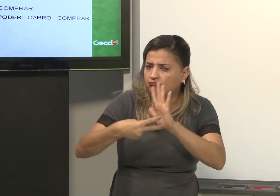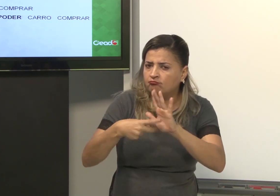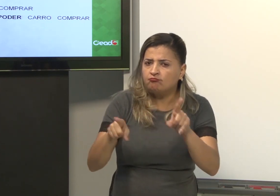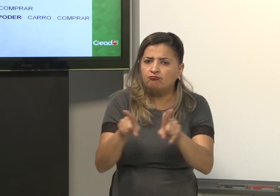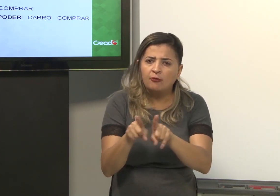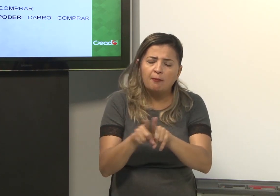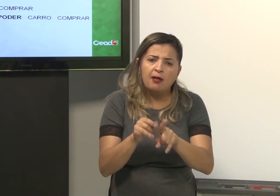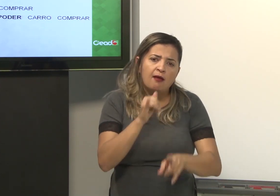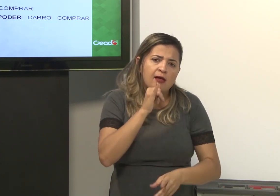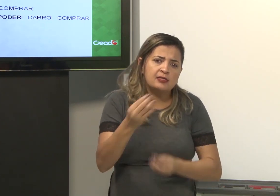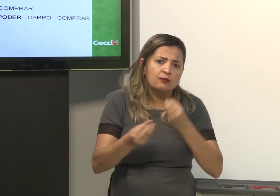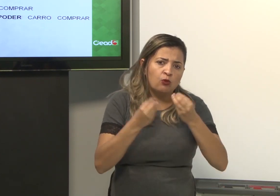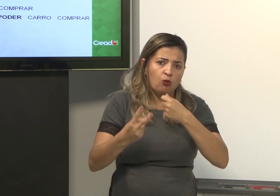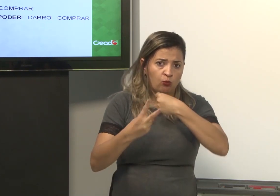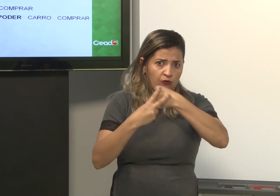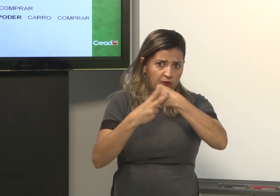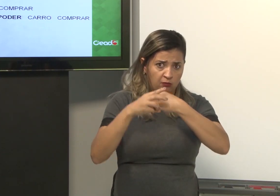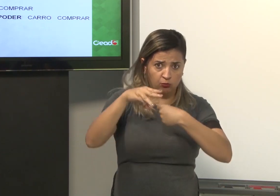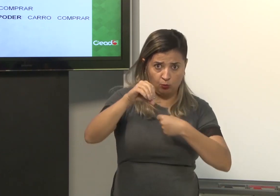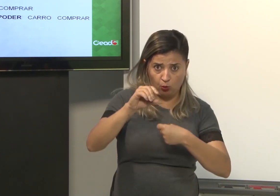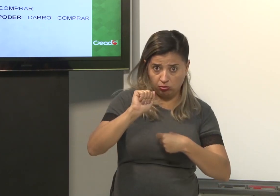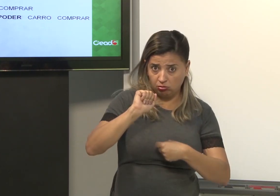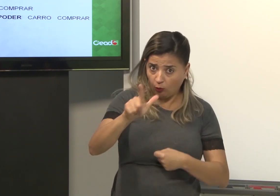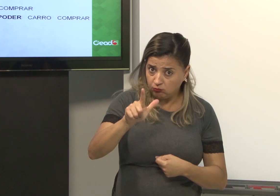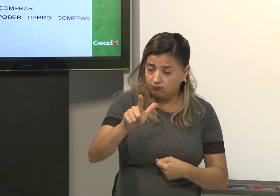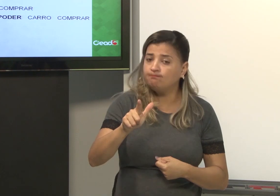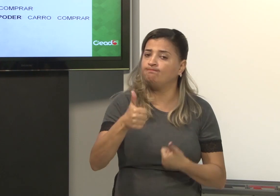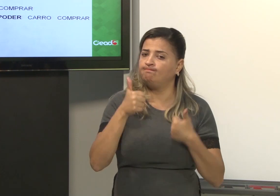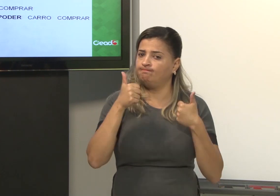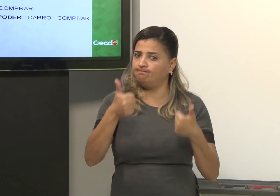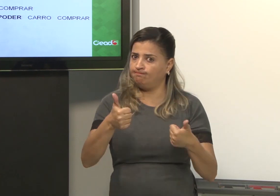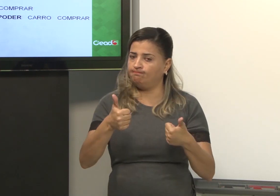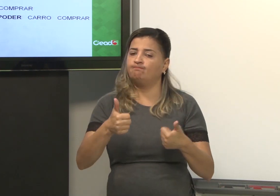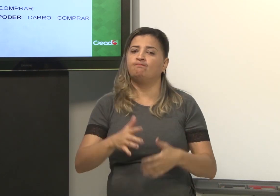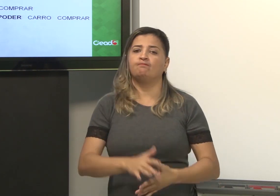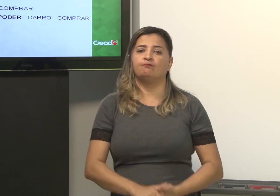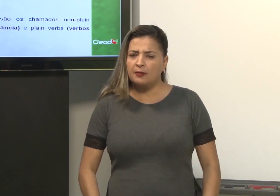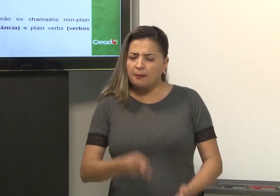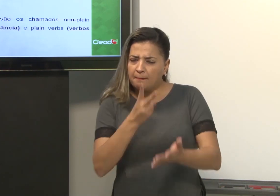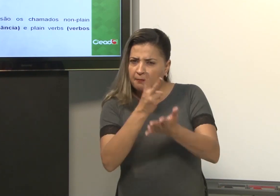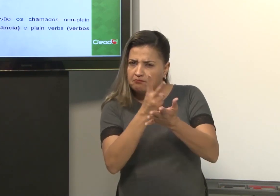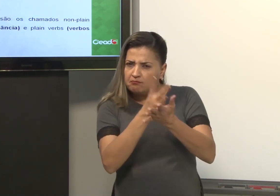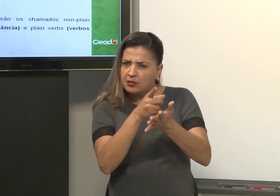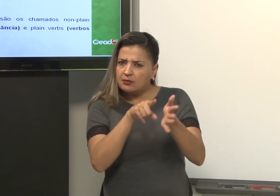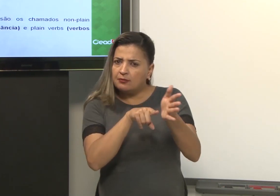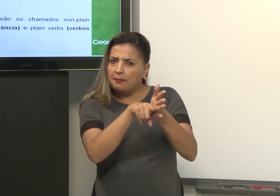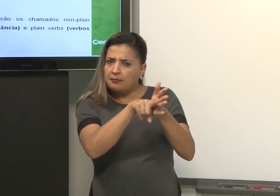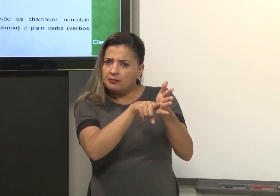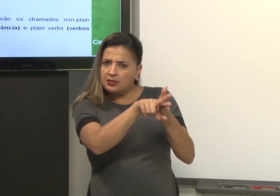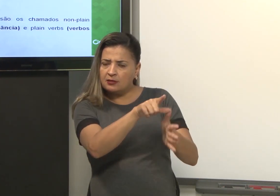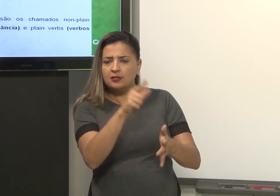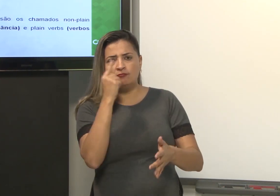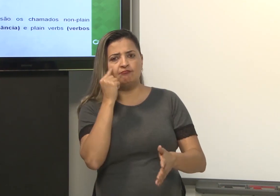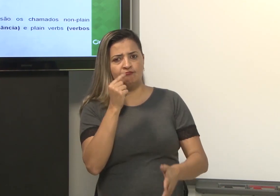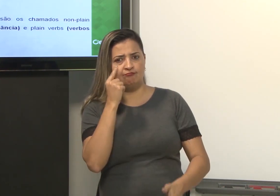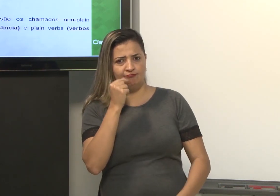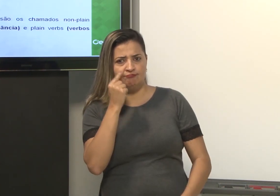significado para vocês? Esse é o significado do verbo modal. Então, vamos continuar estudando